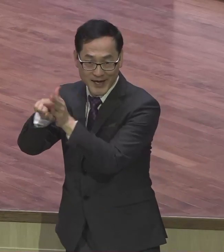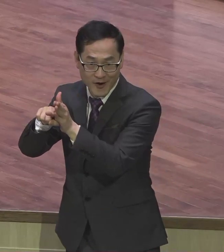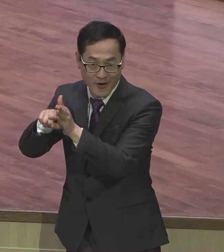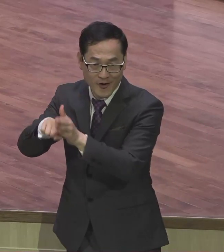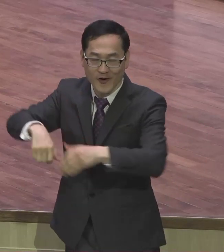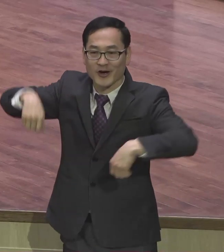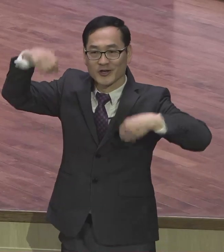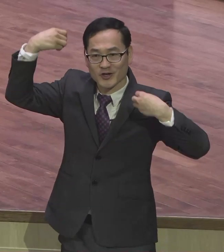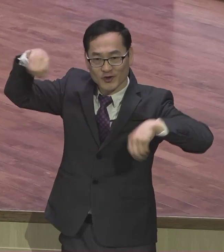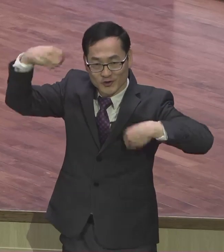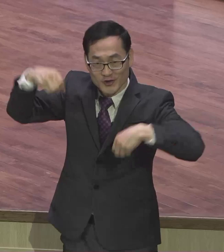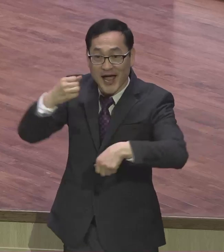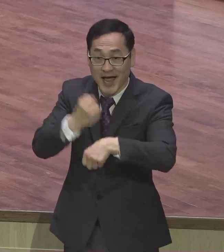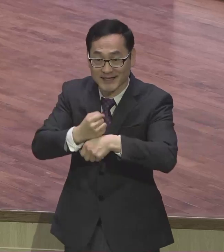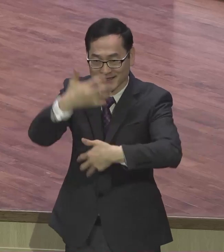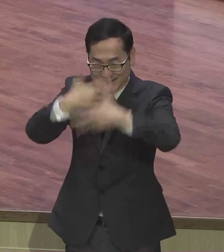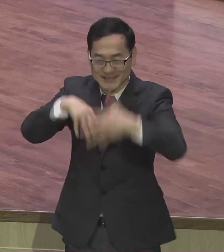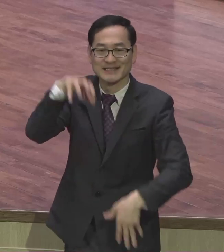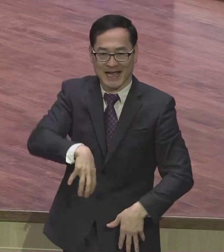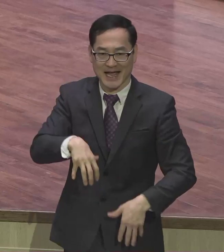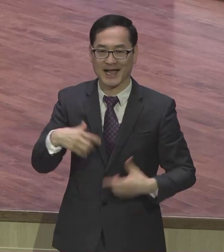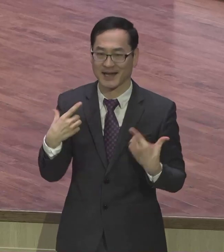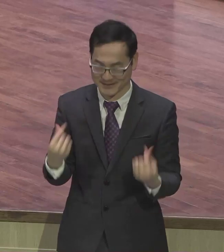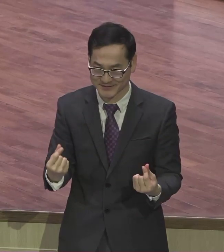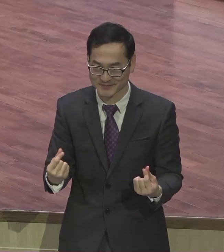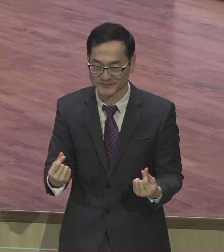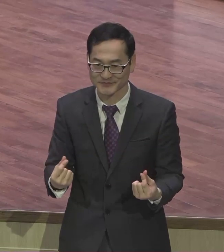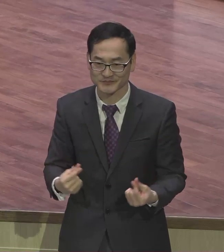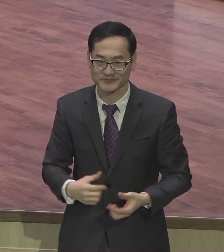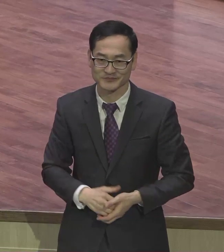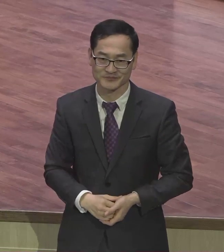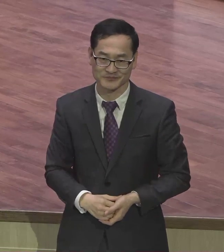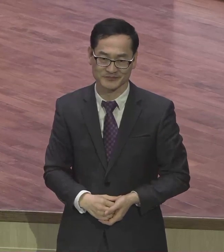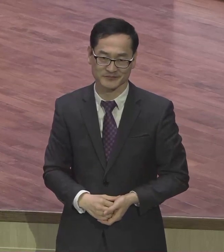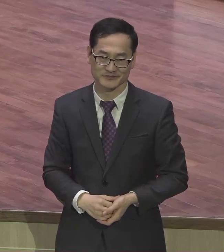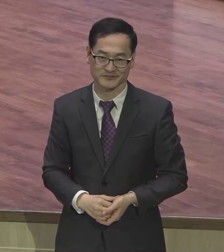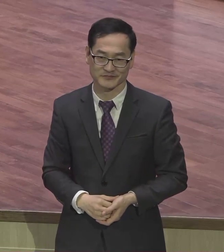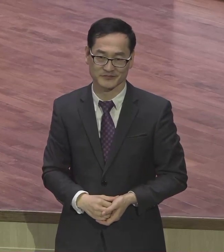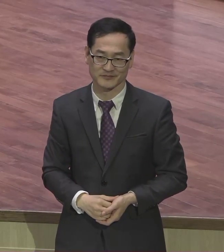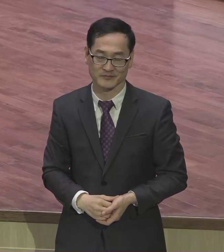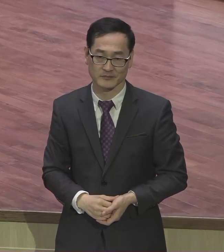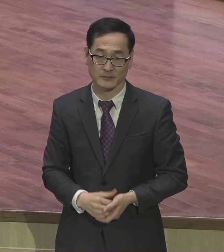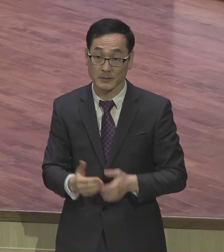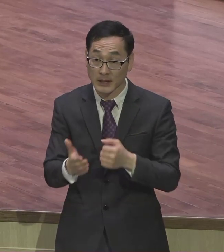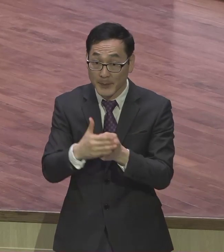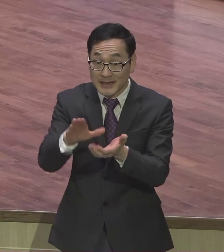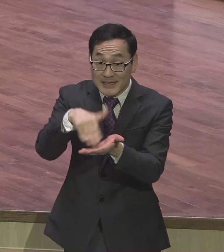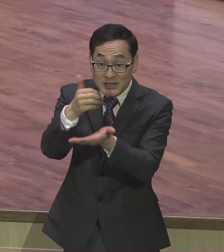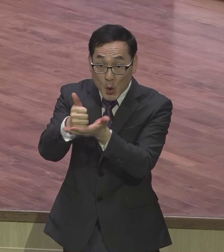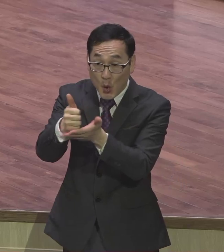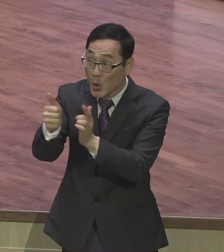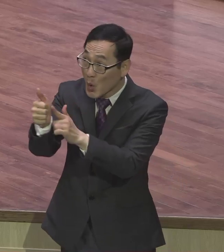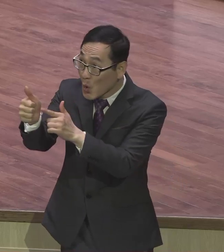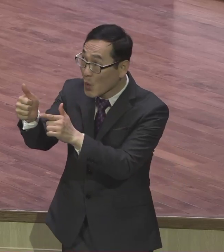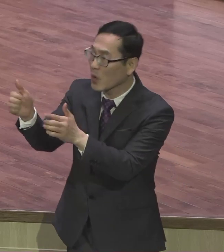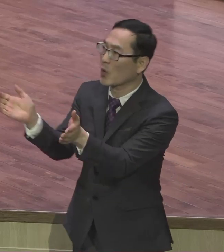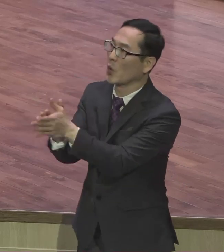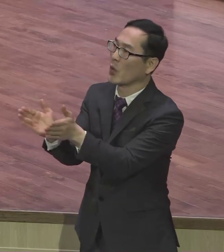극장이다 그래서 그리스도의 박수를 치게 할 것이냐 야유를 보내기